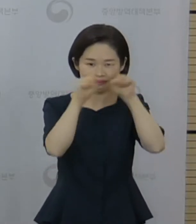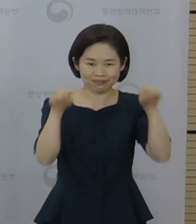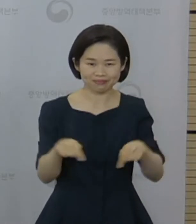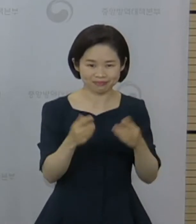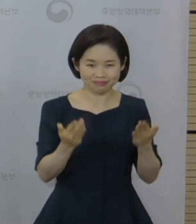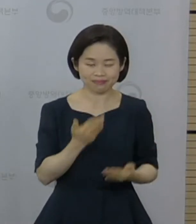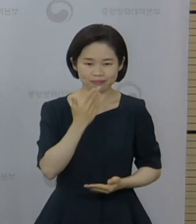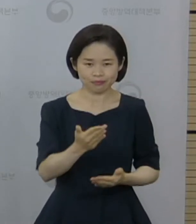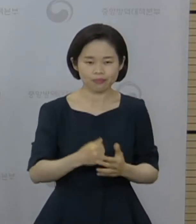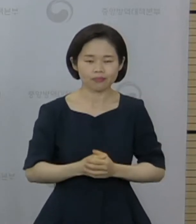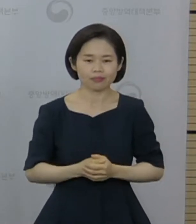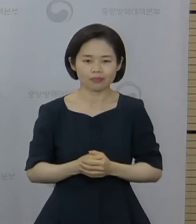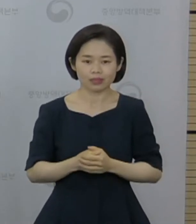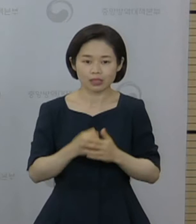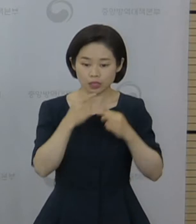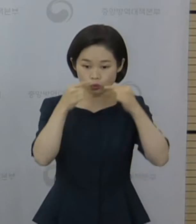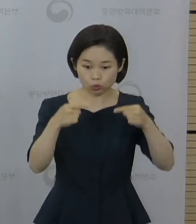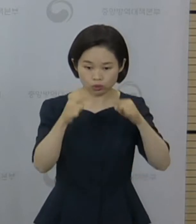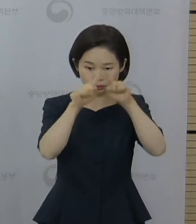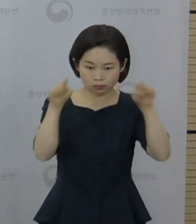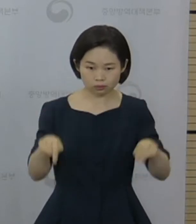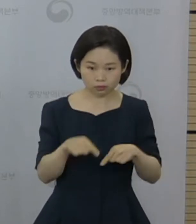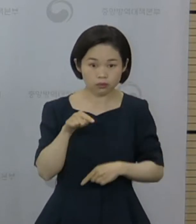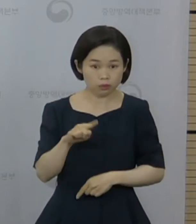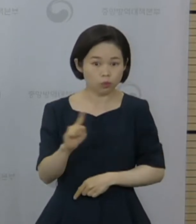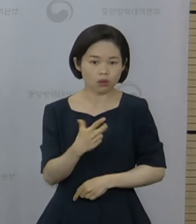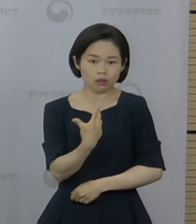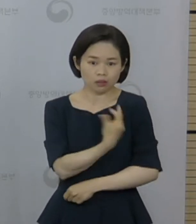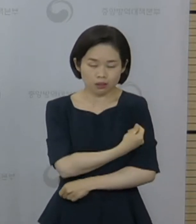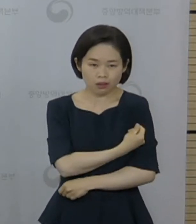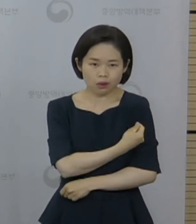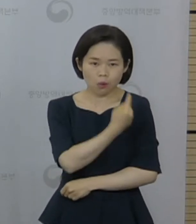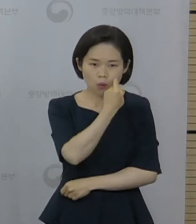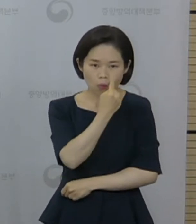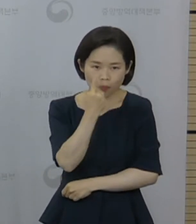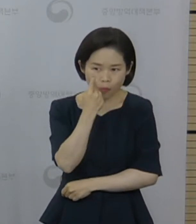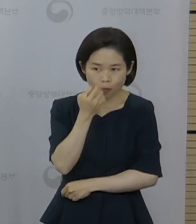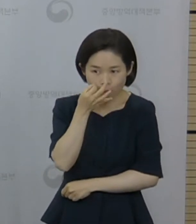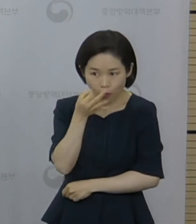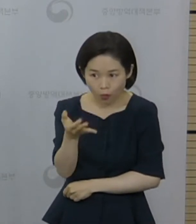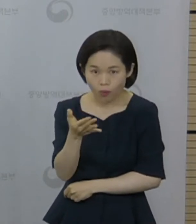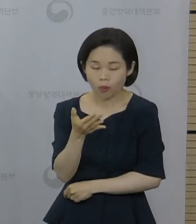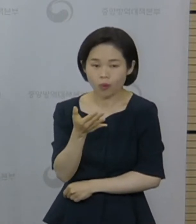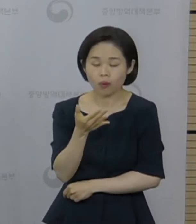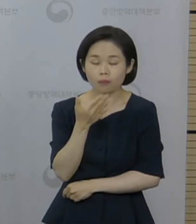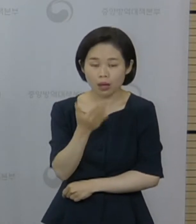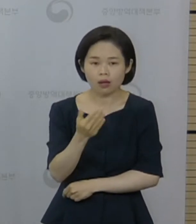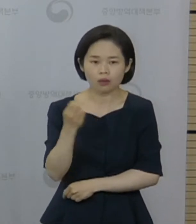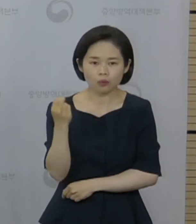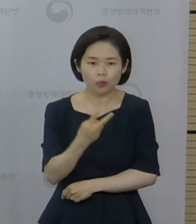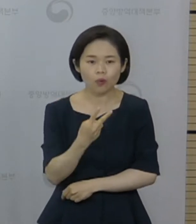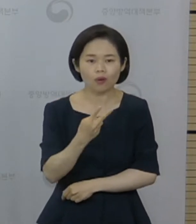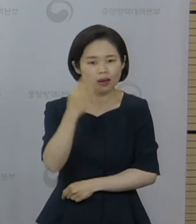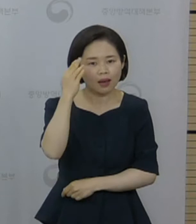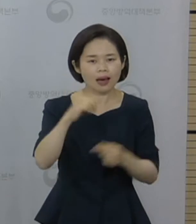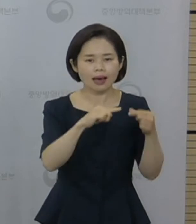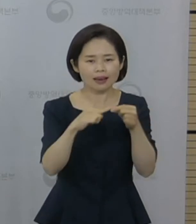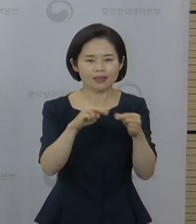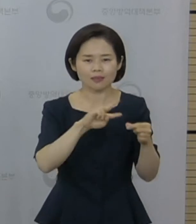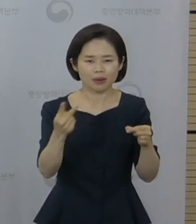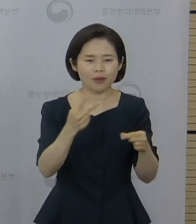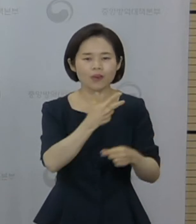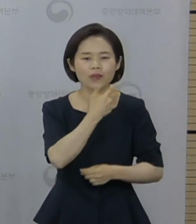종이 증명서는 접종 여부의 확인 목적으로 제시할 수 있고 영문으로도 발급 가능하기 때문에 국외에서도